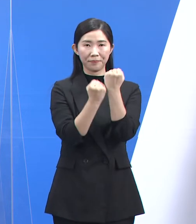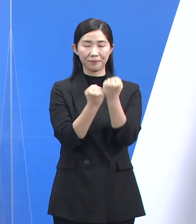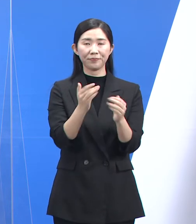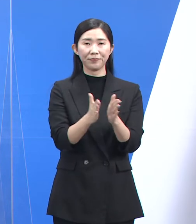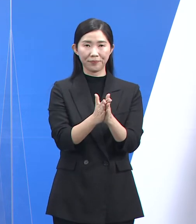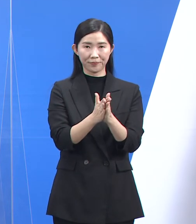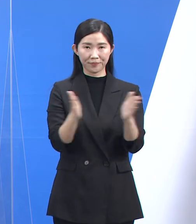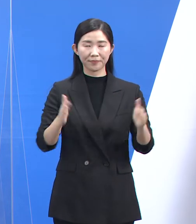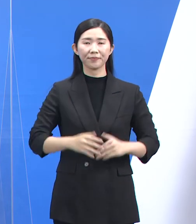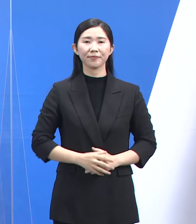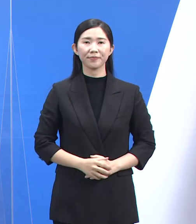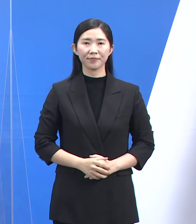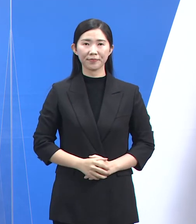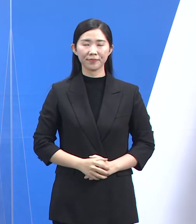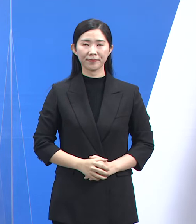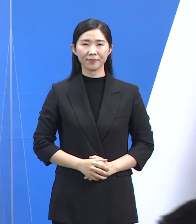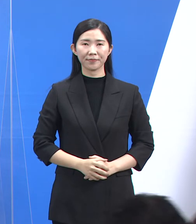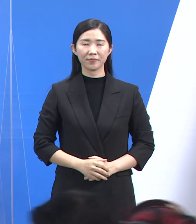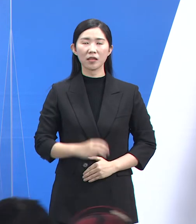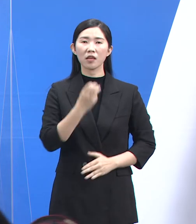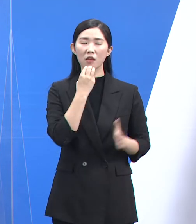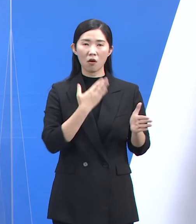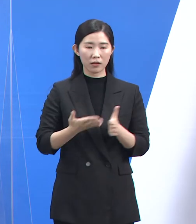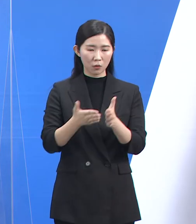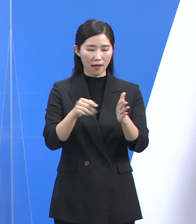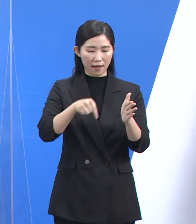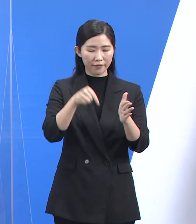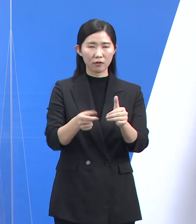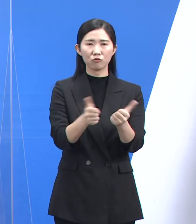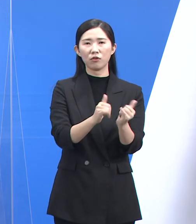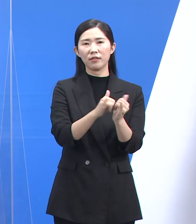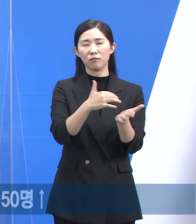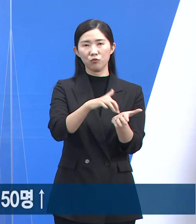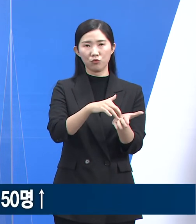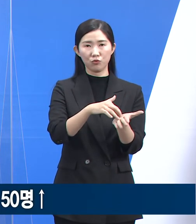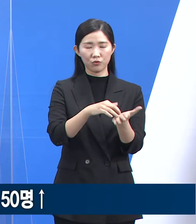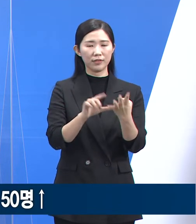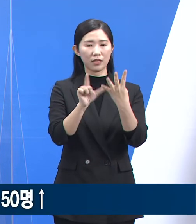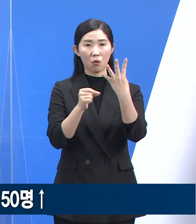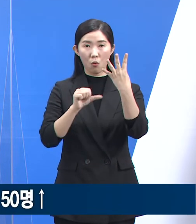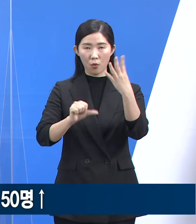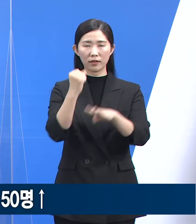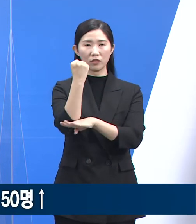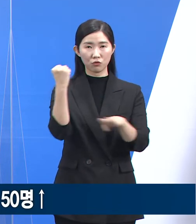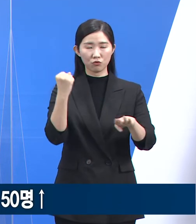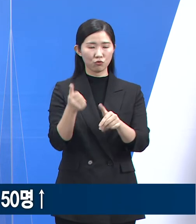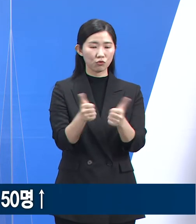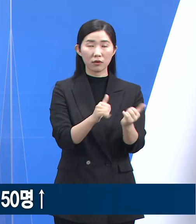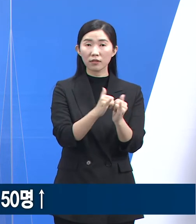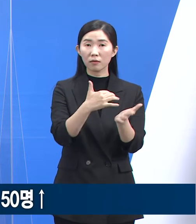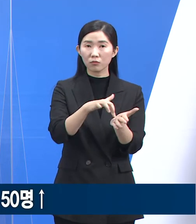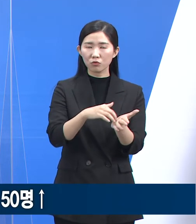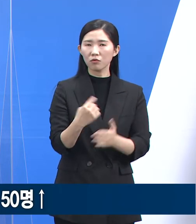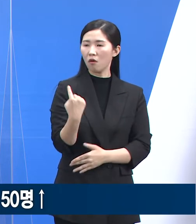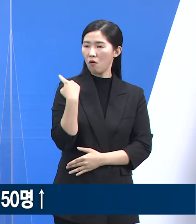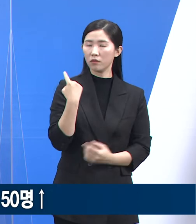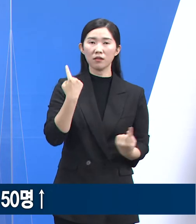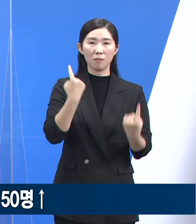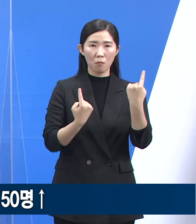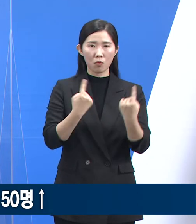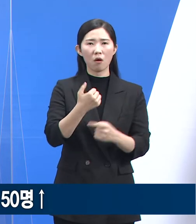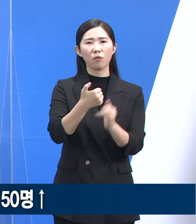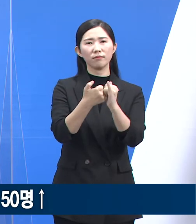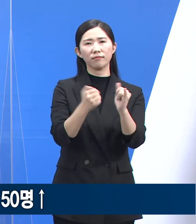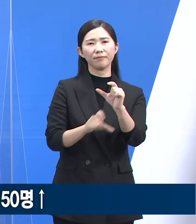시작하겠습니다. 경기도 사망자 현황입니다. 4월 5일 0시 기준 경기도 사망자 수는 전일 오정 0시 대비